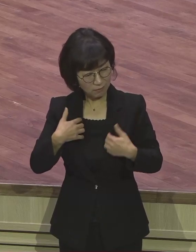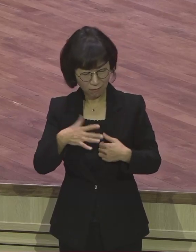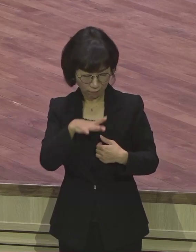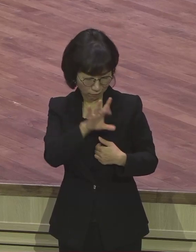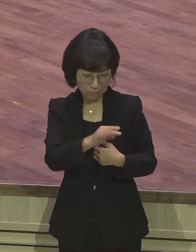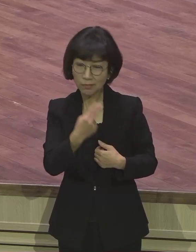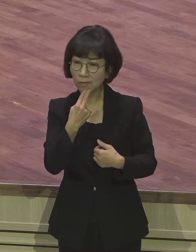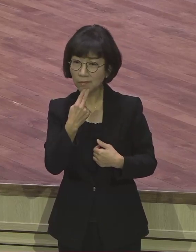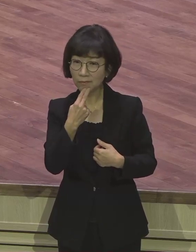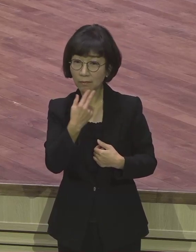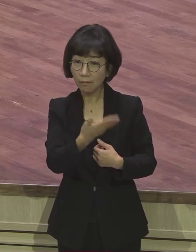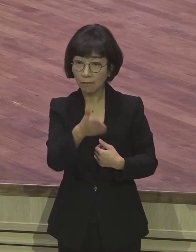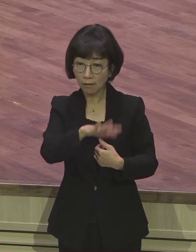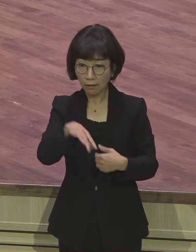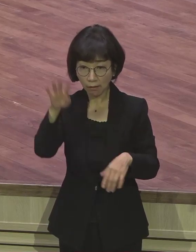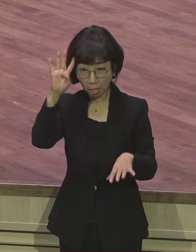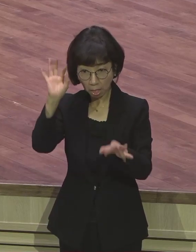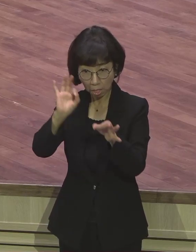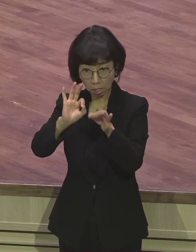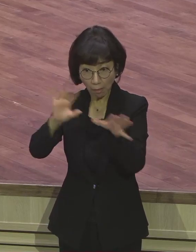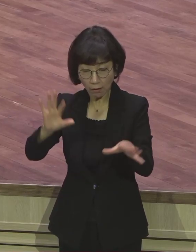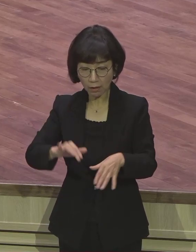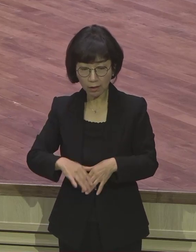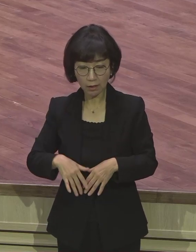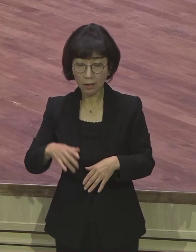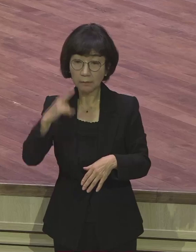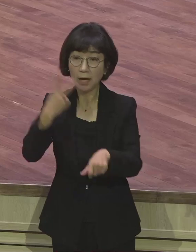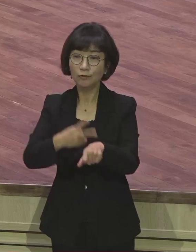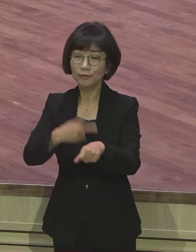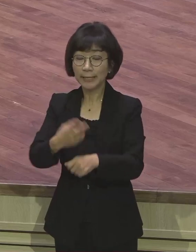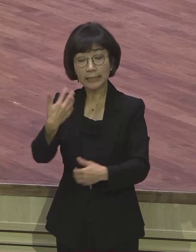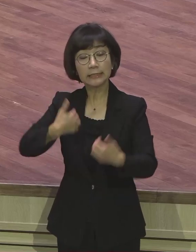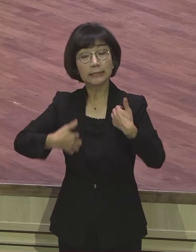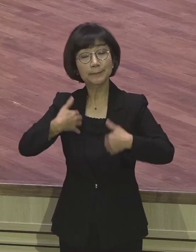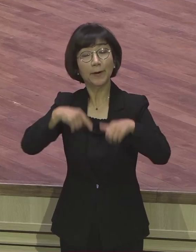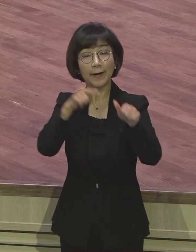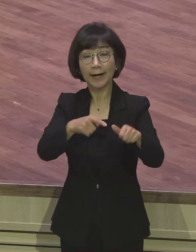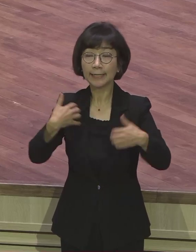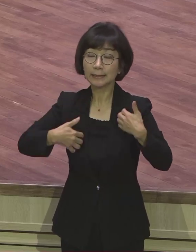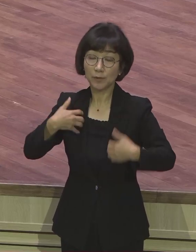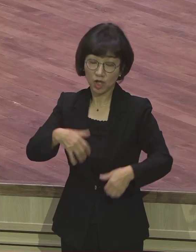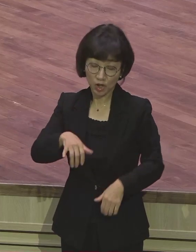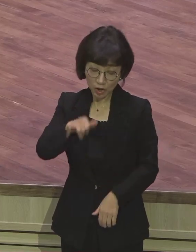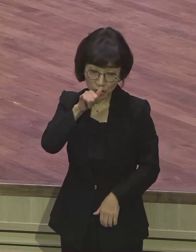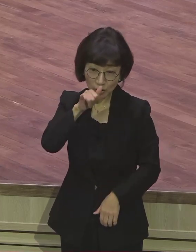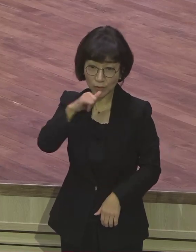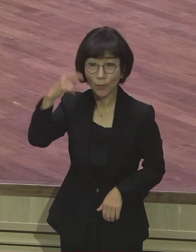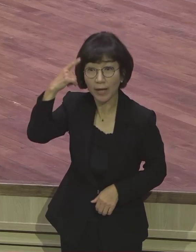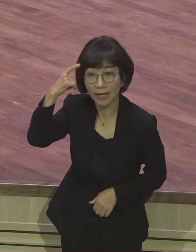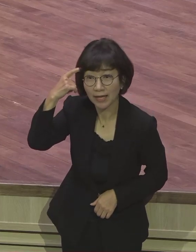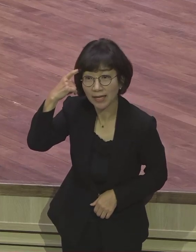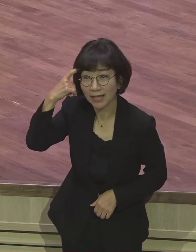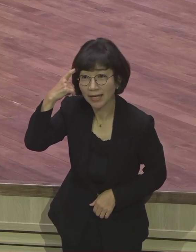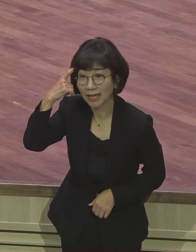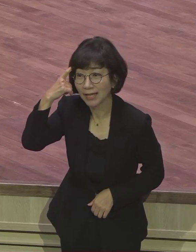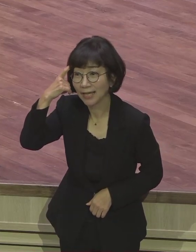바울은 여기서 기뻄의 이유를 발견했어요. 그 기뻄의 이유가 뭐냐. 그것은 바로